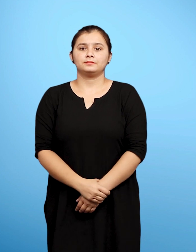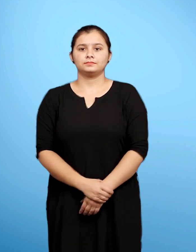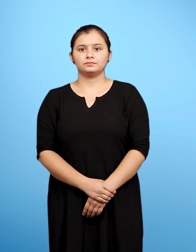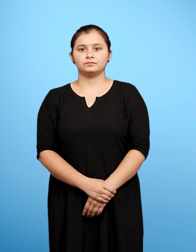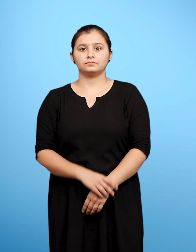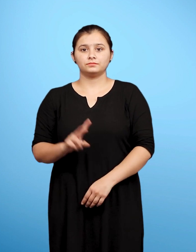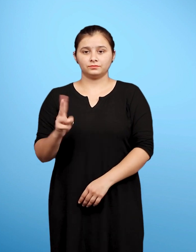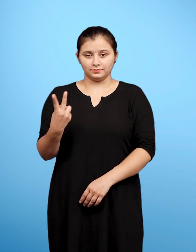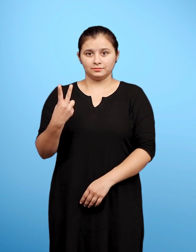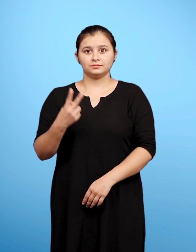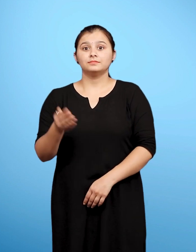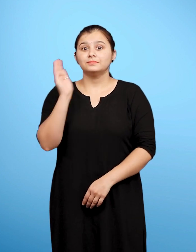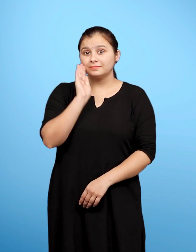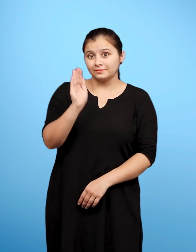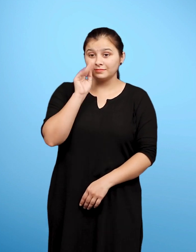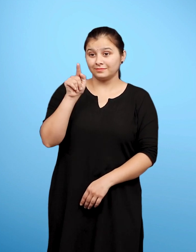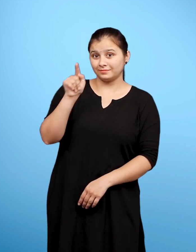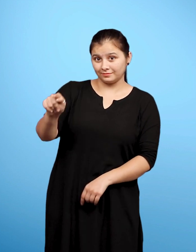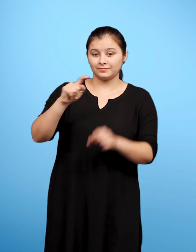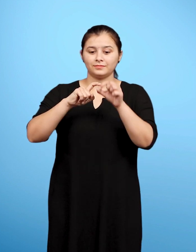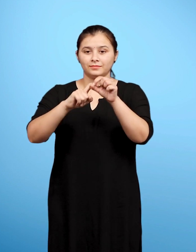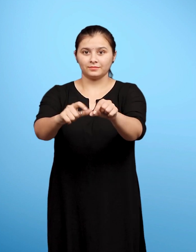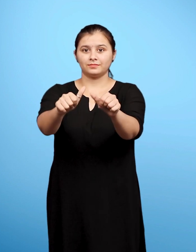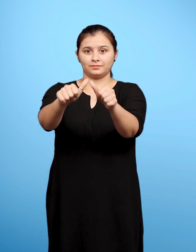दो कवीता के आधार पर बताईए